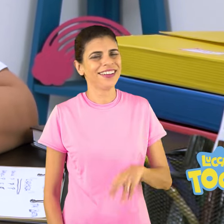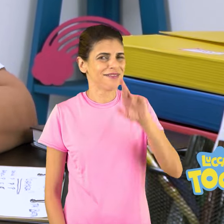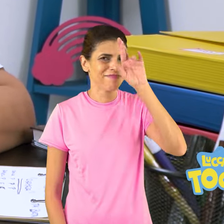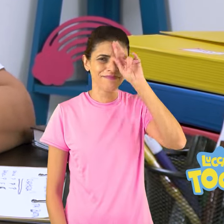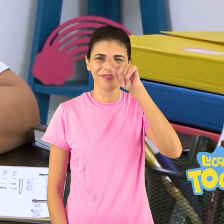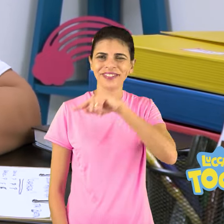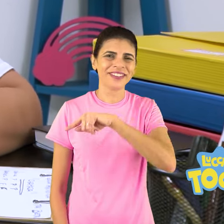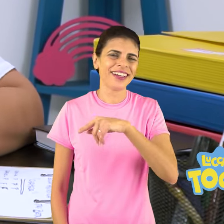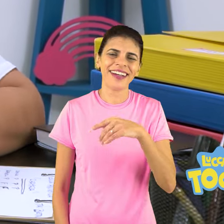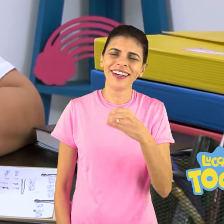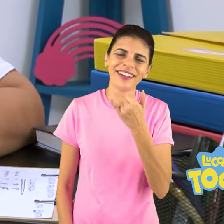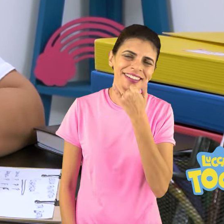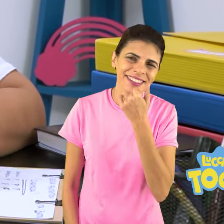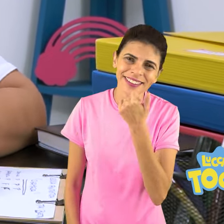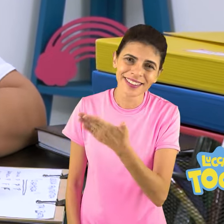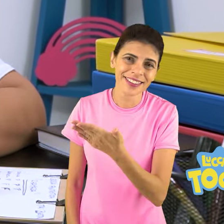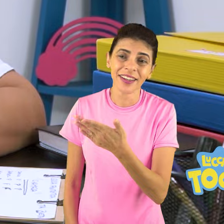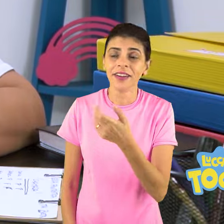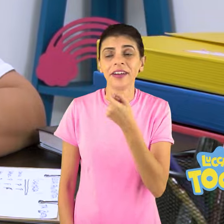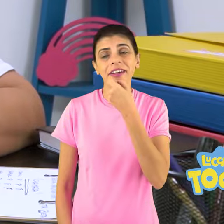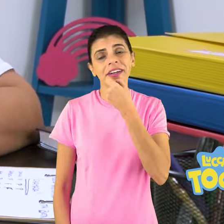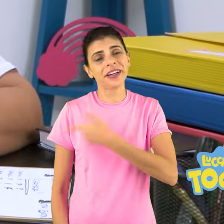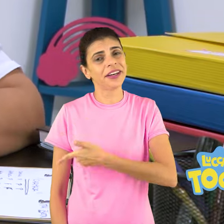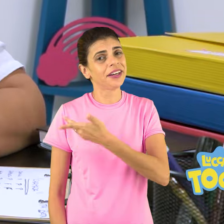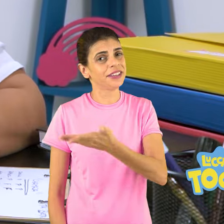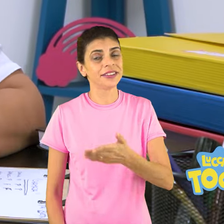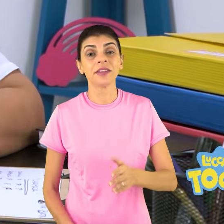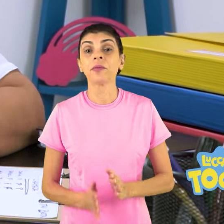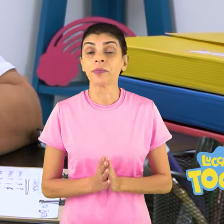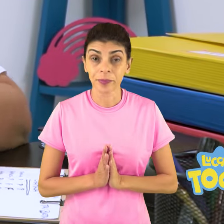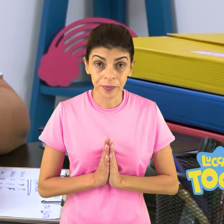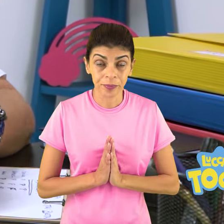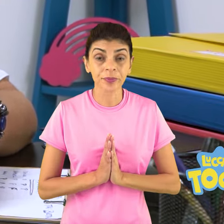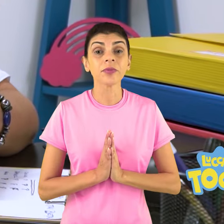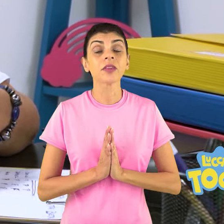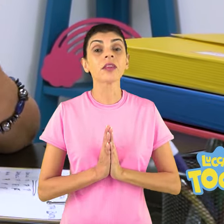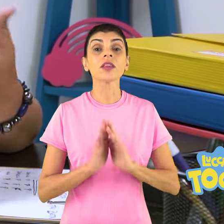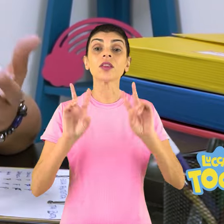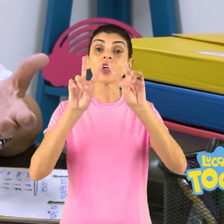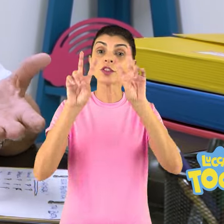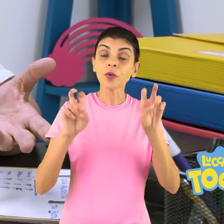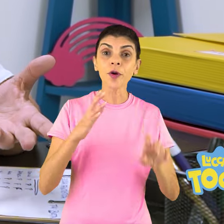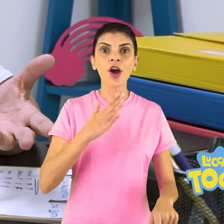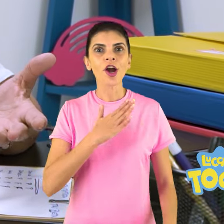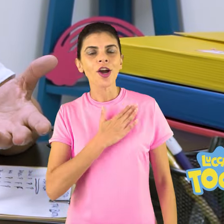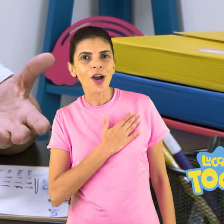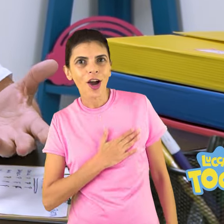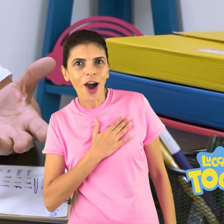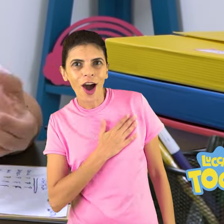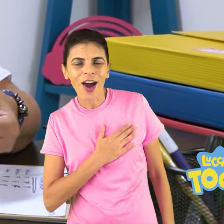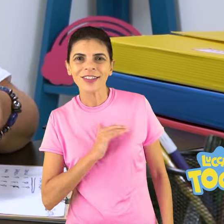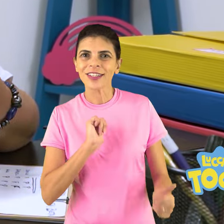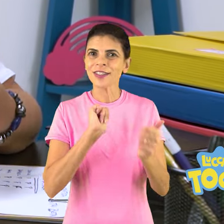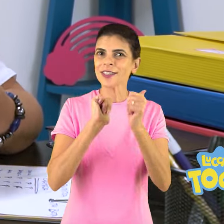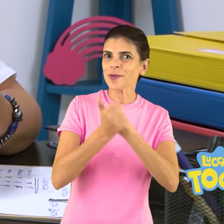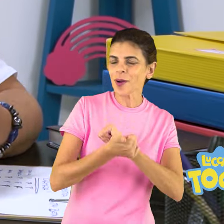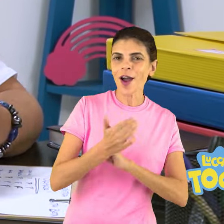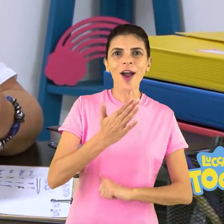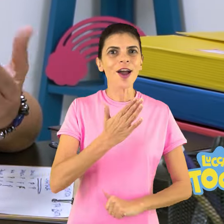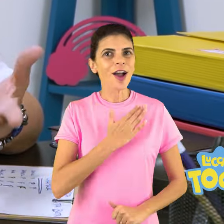Ai, Daniel, você é uma figura. Bom, alunos, eu tô falando sobre gostar de dançar e fazer esporte porque eu quero saber quem